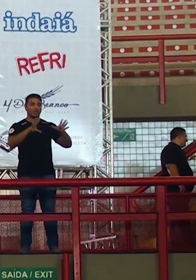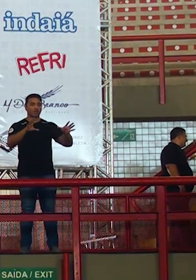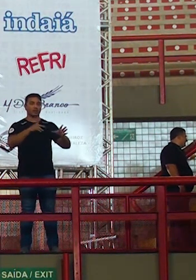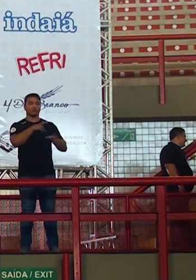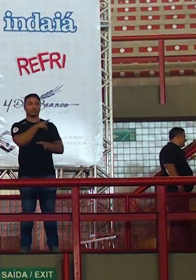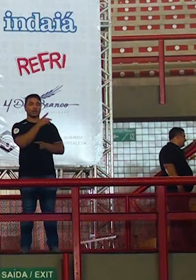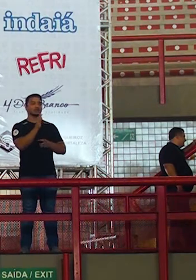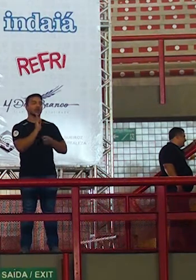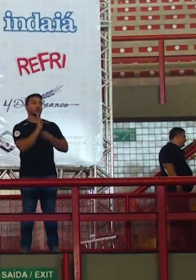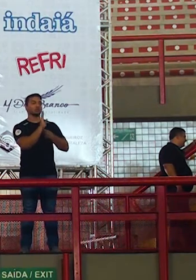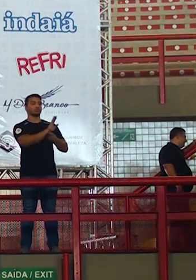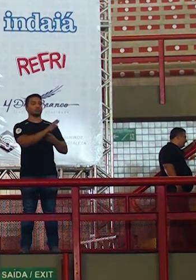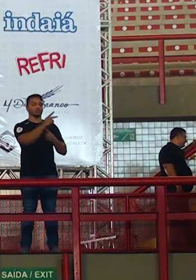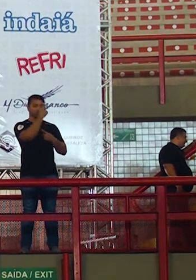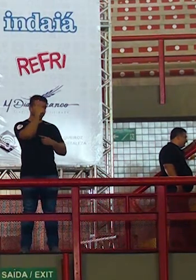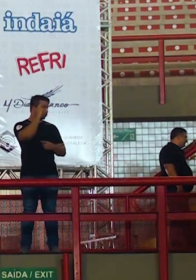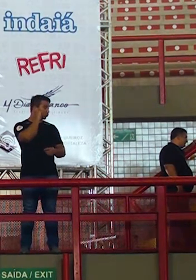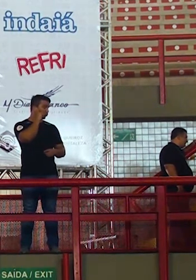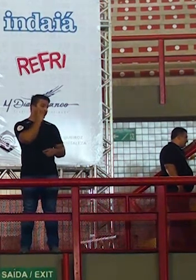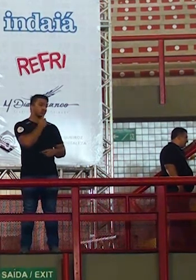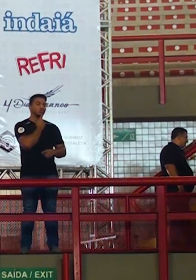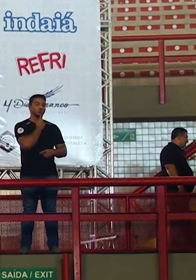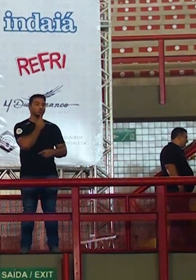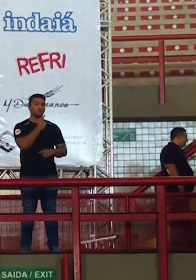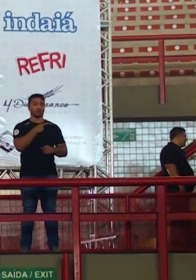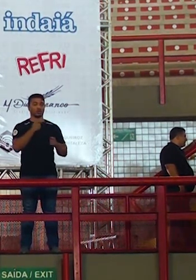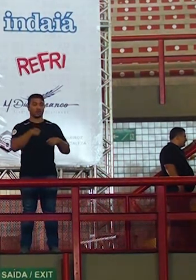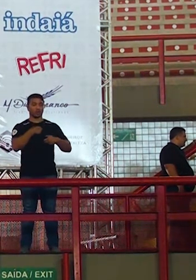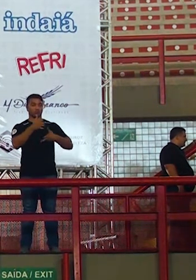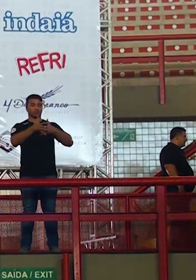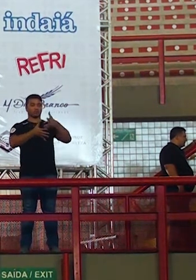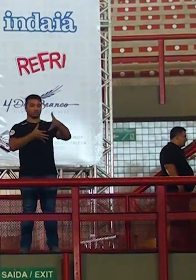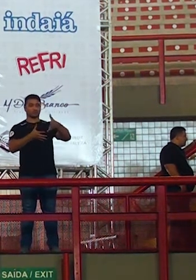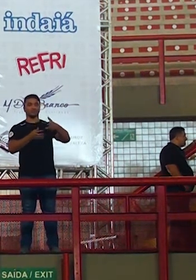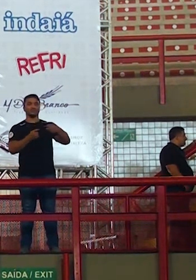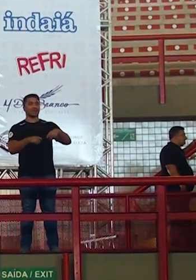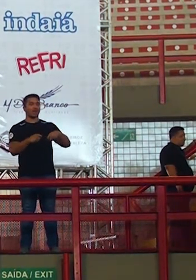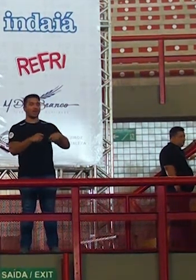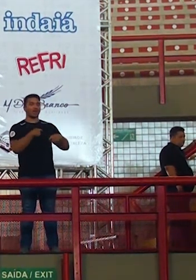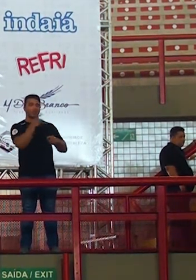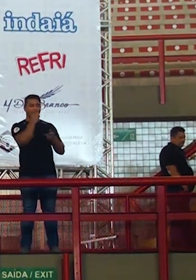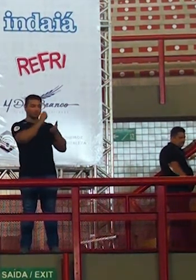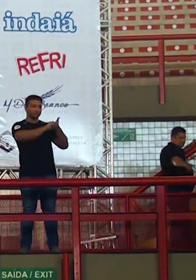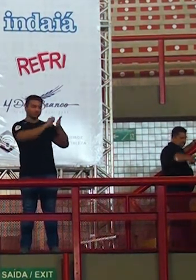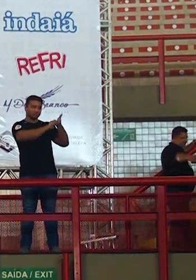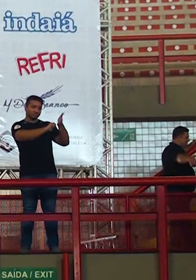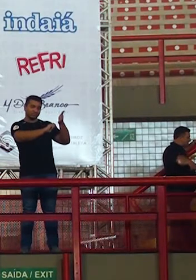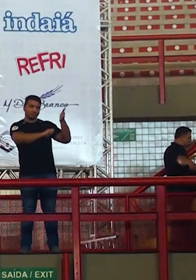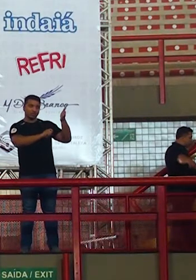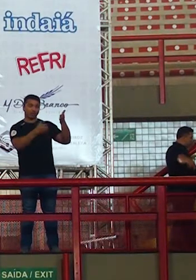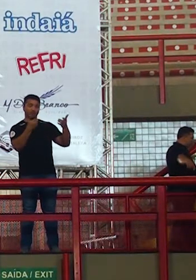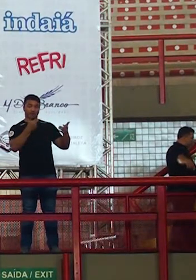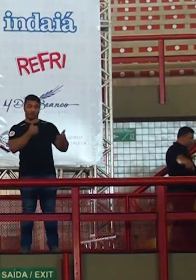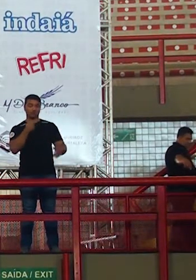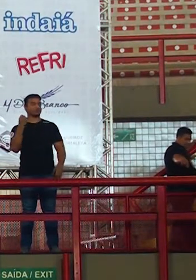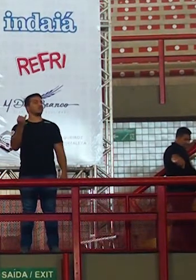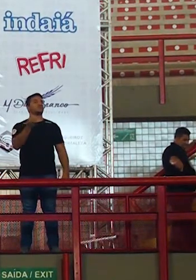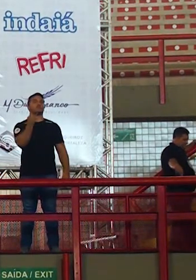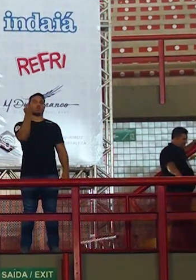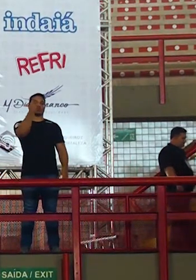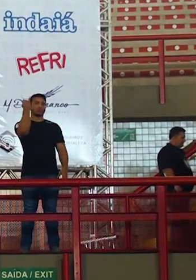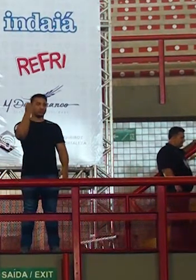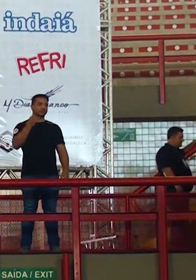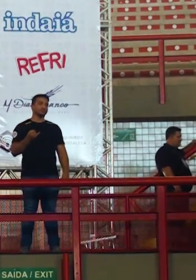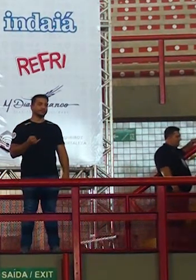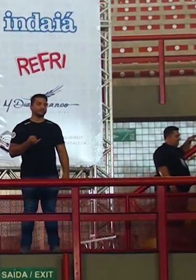assessoria aos estudantes surdos com aquisição você acabou de perder uma informação muito